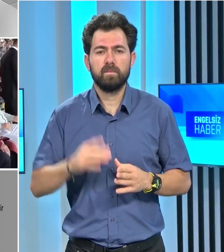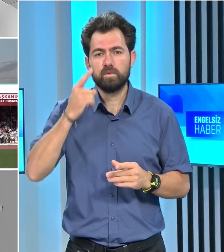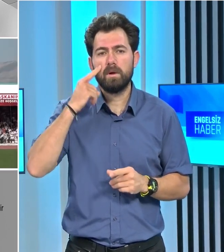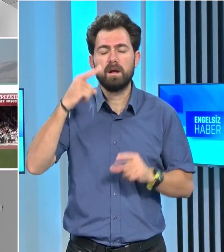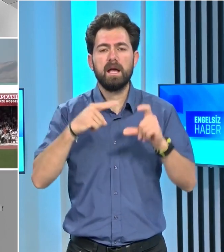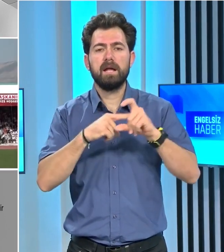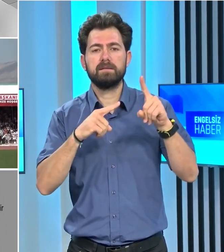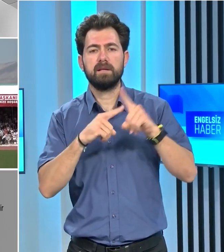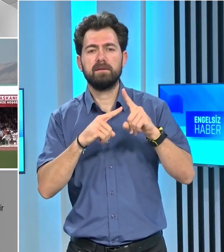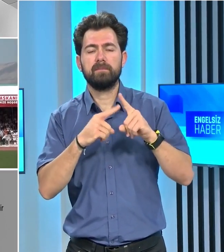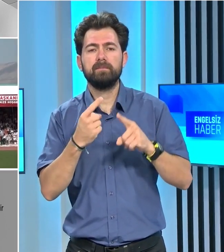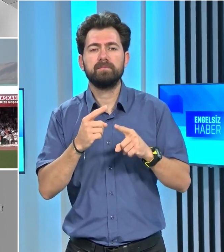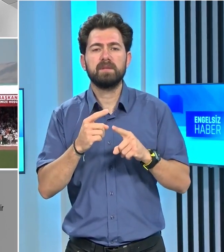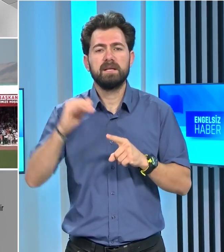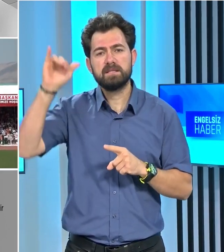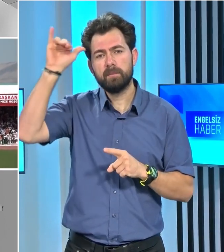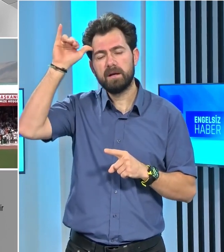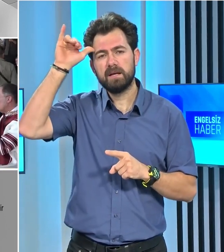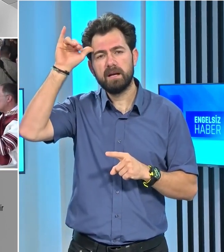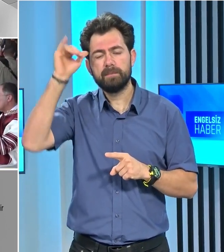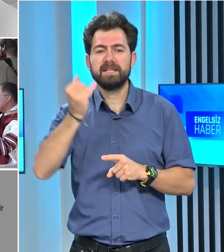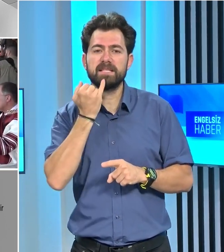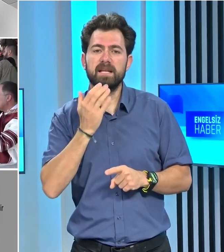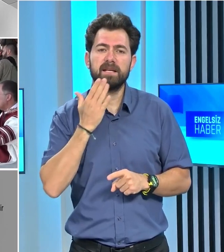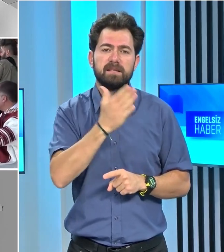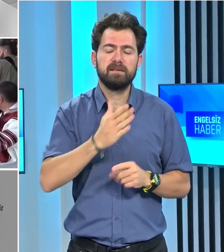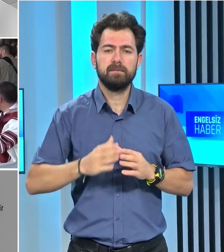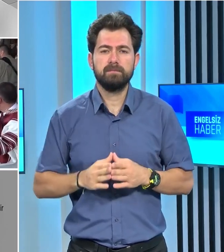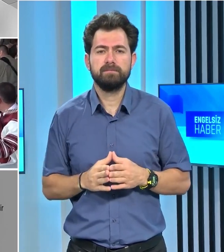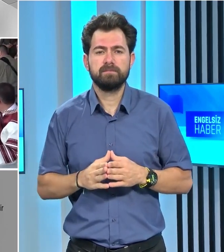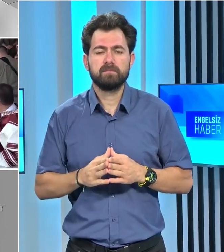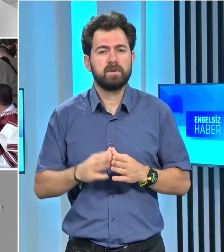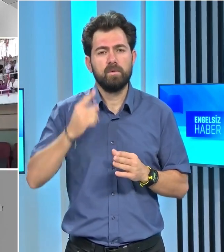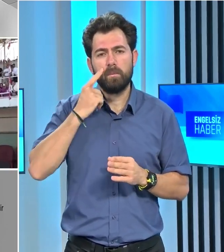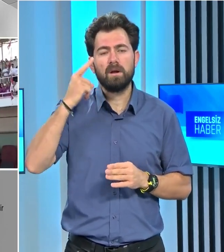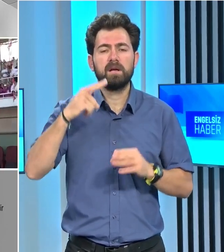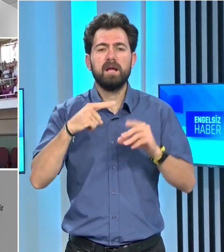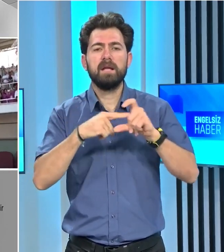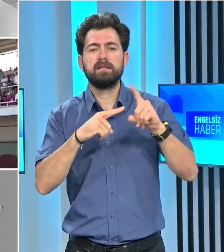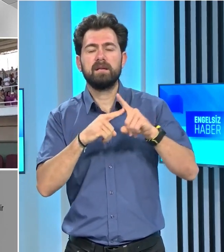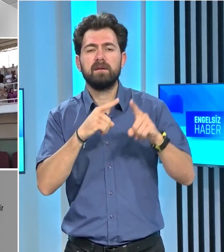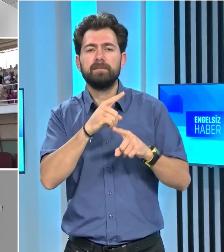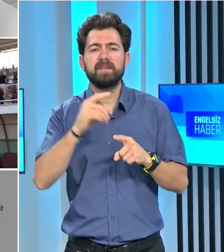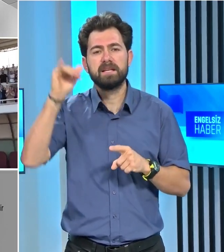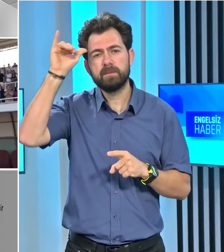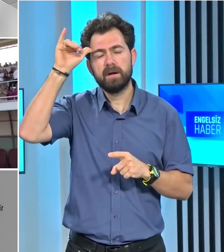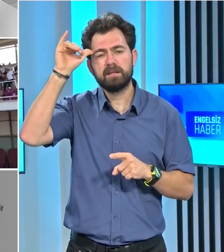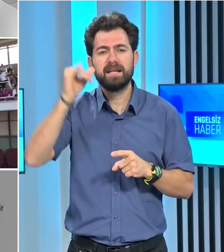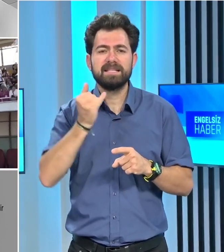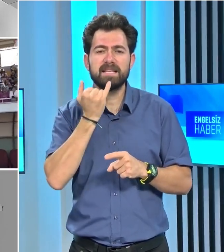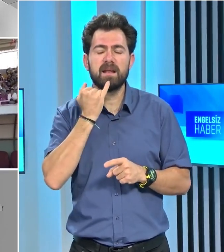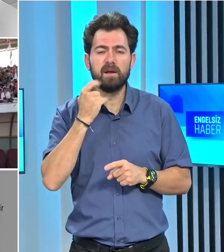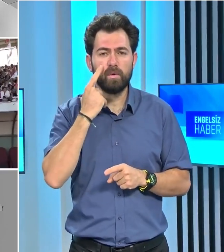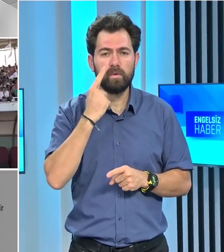Cumhurbaşkanı Ersin Tatar, İsparta'da temaslarda bulundu. Cumhurbaşkanı Ersin Tatar, İsparta